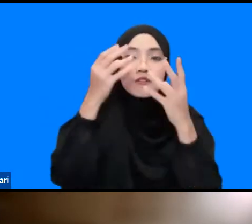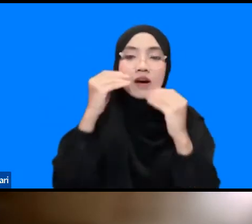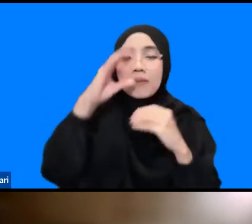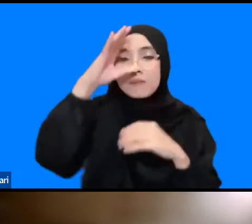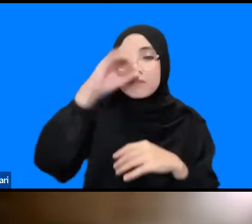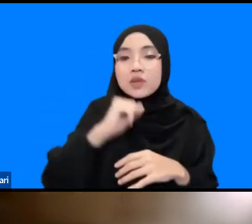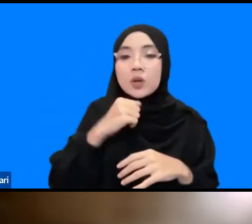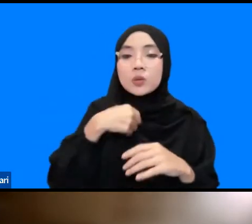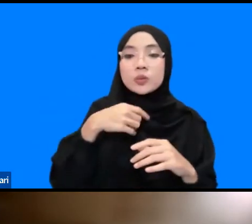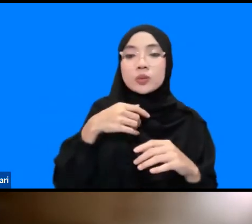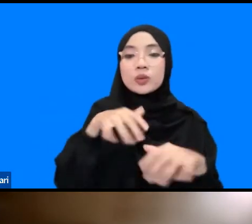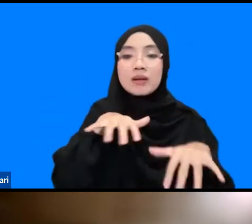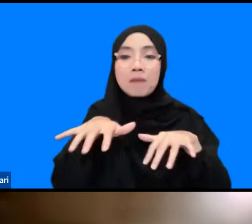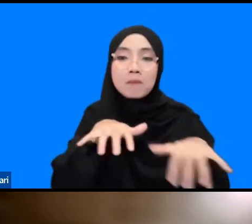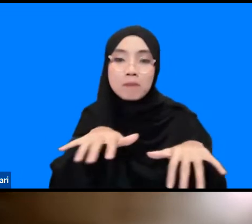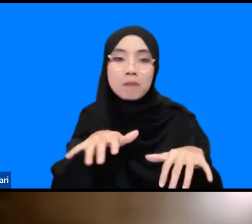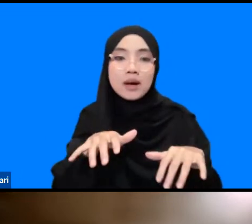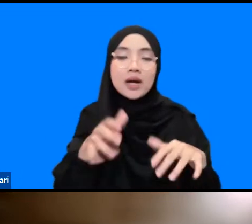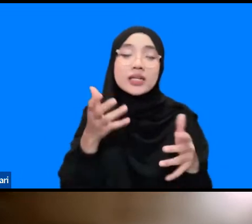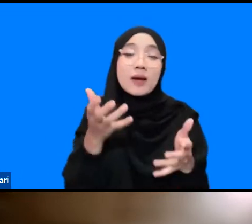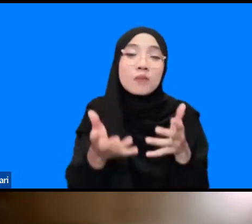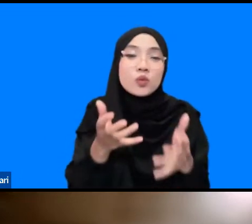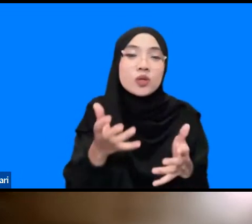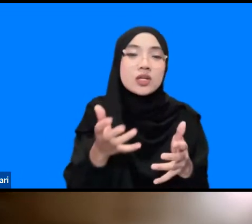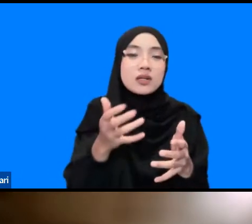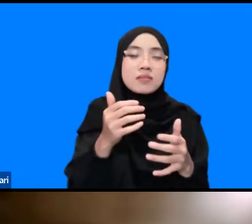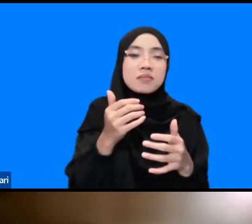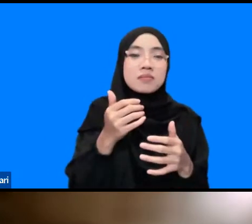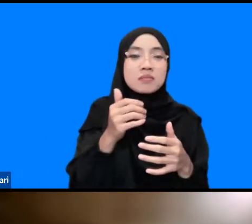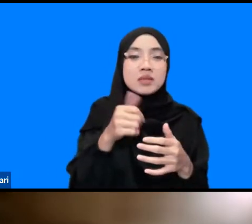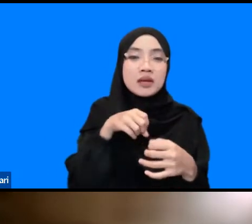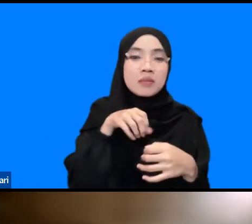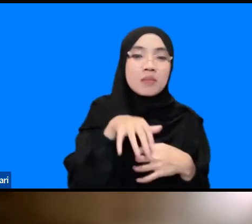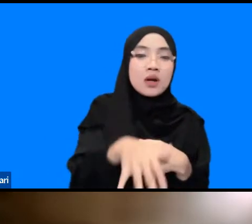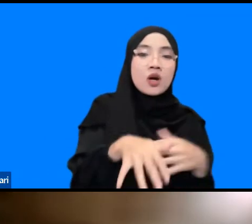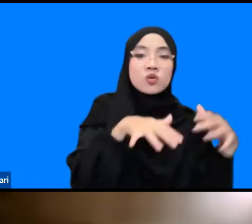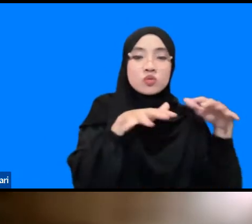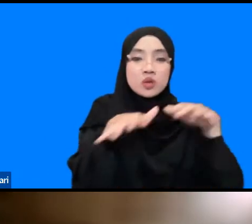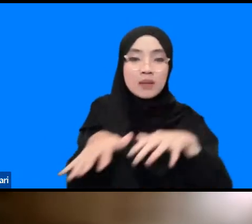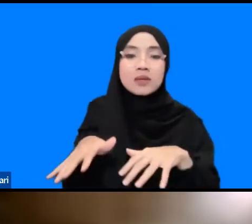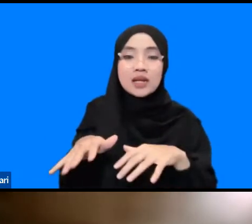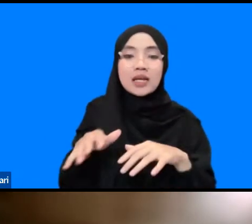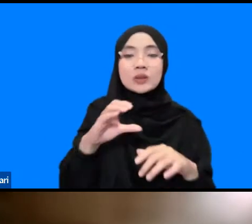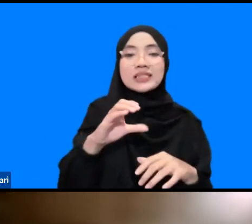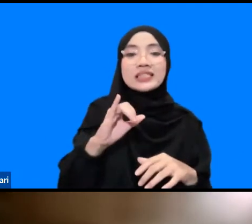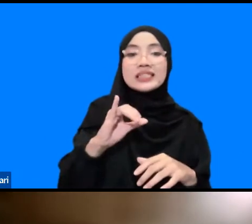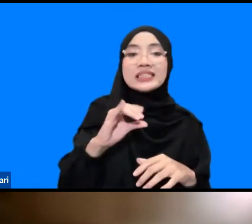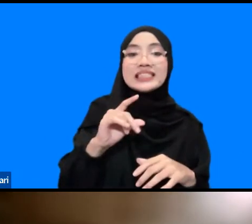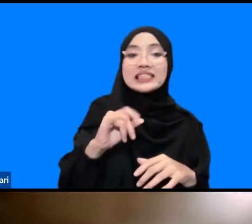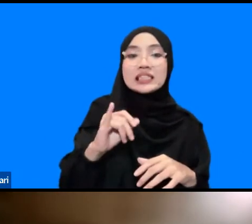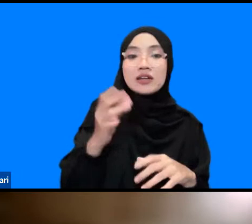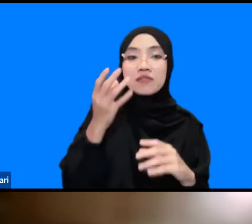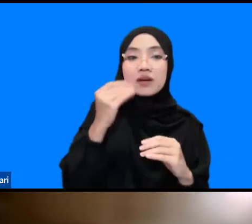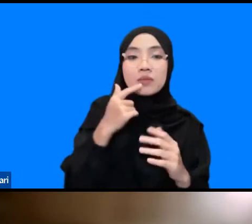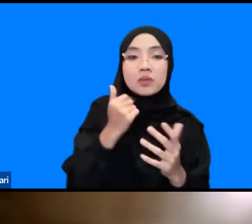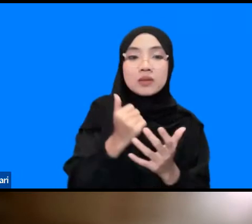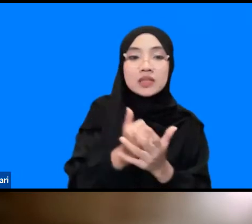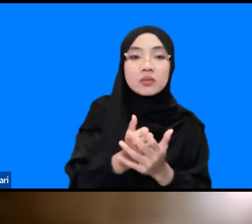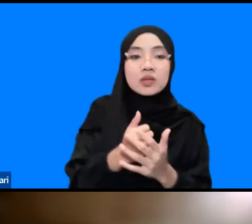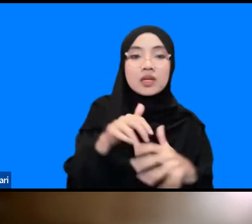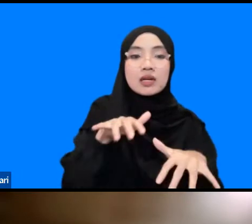kiri gempa yang mungkin membagi pelaksunan itu yang penting misalnya gempa yang lama